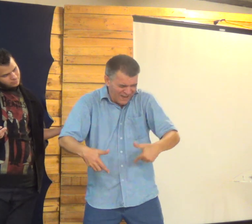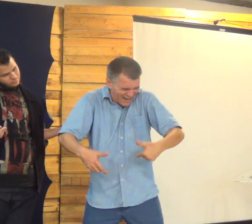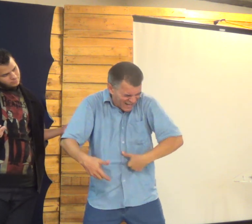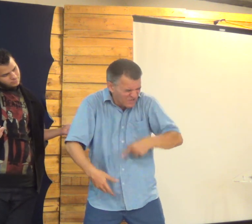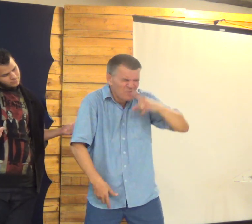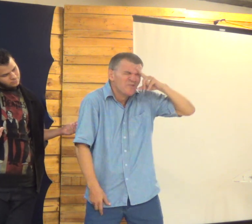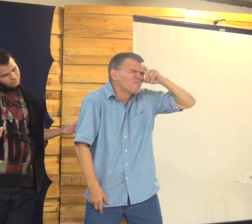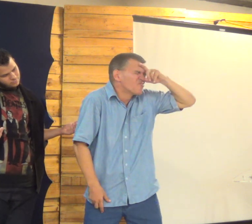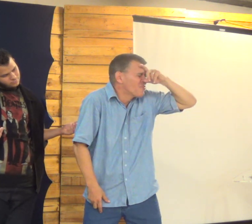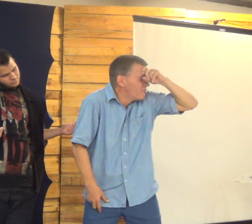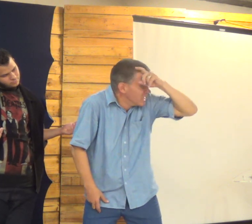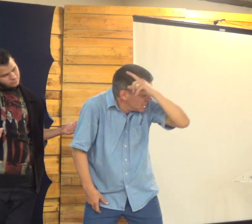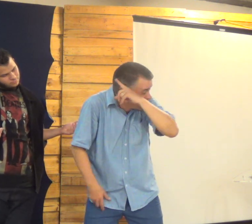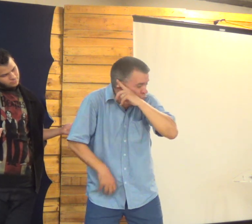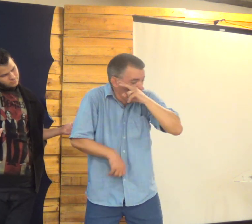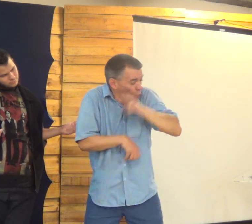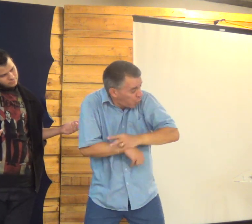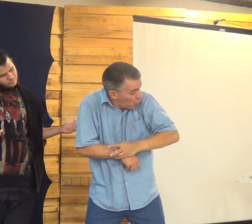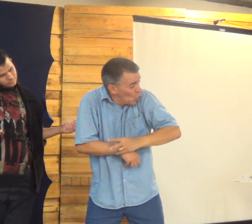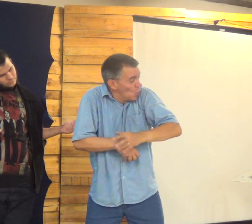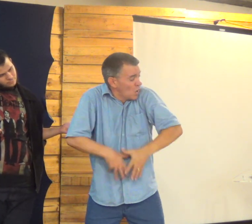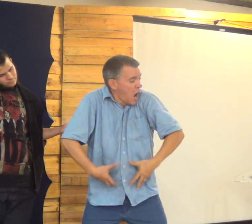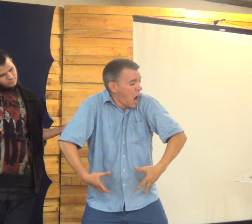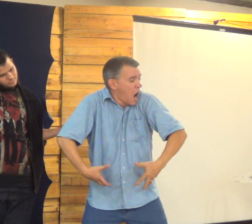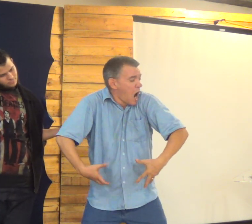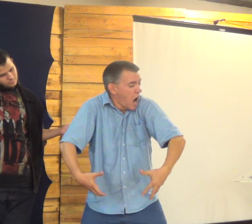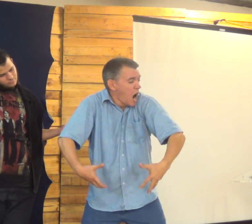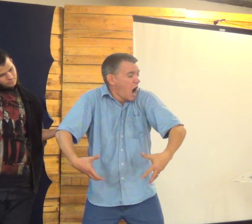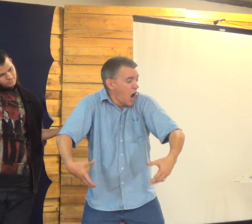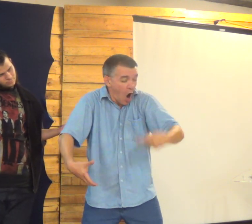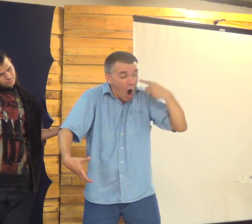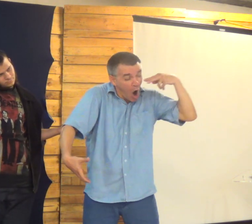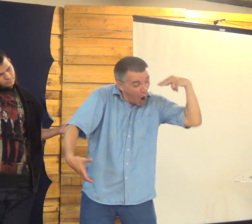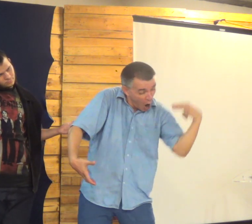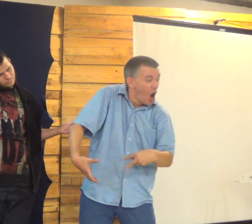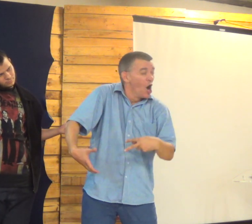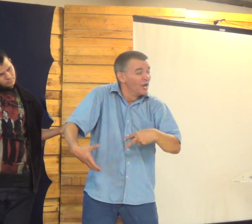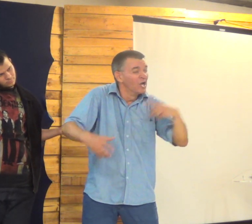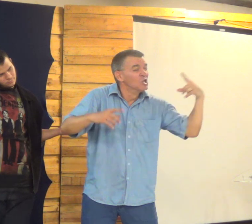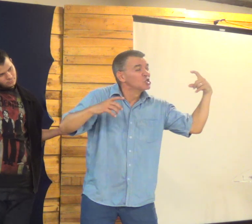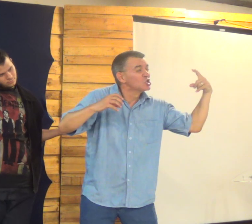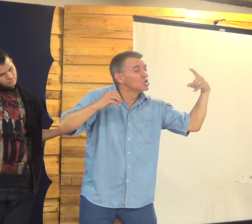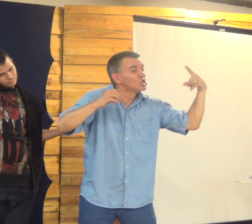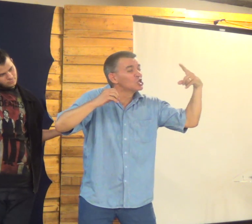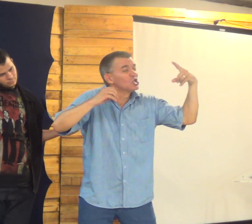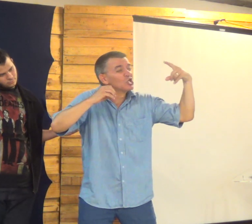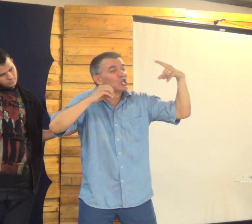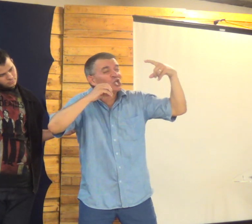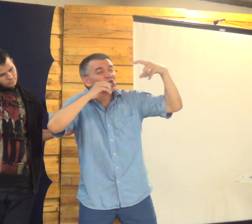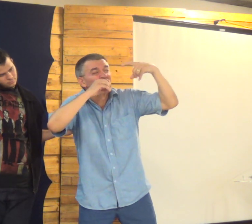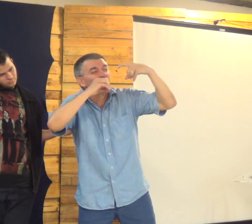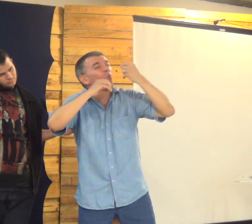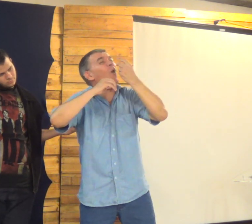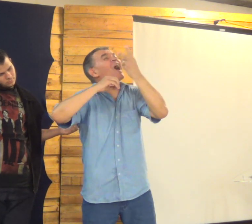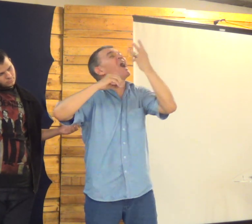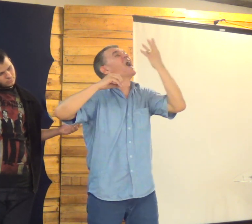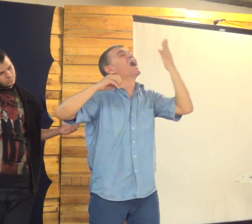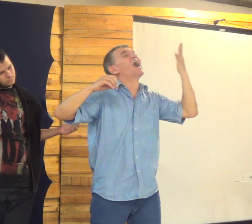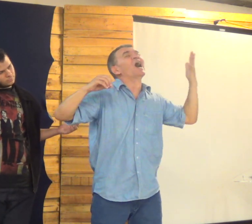Essas vidas que estão aqui hoje Porque gerar uma vida não é fácil É preciso muito cuidado Desde o